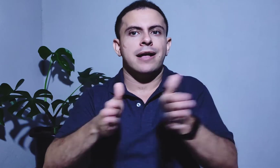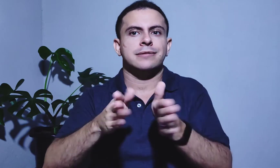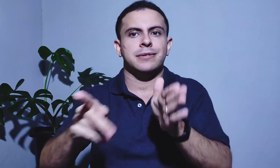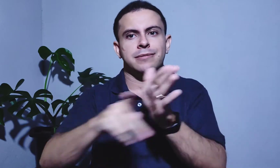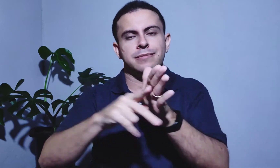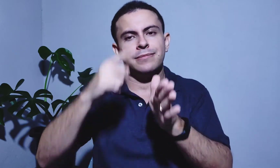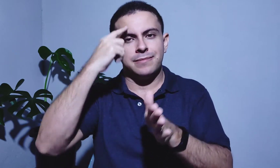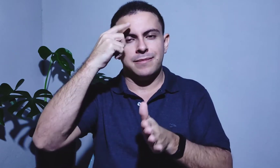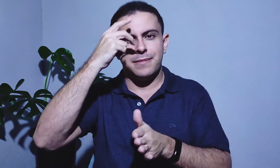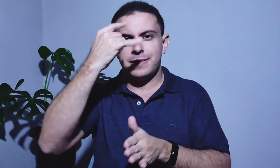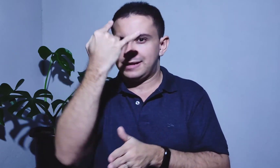os deficientes visuais.